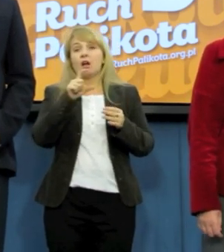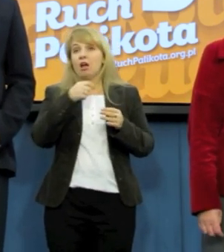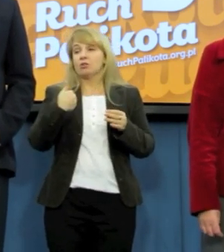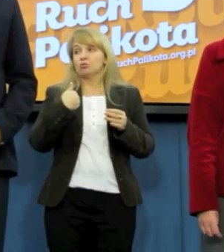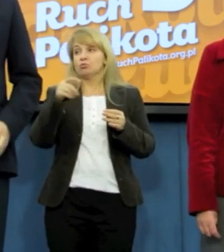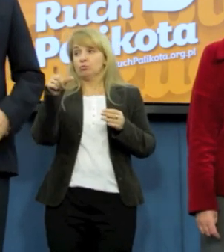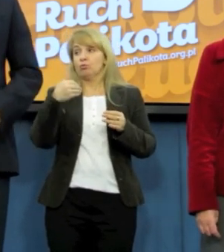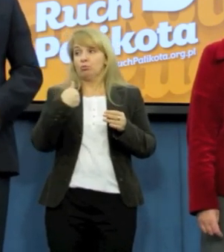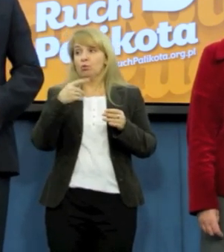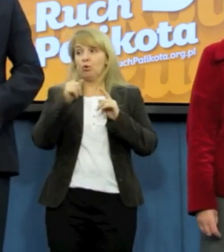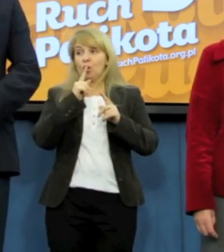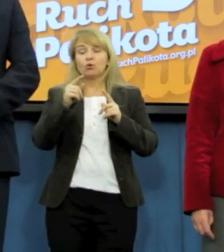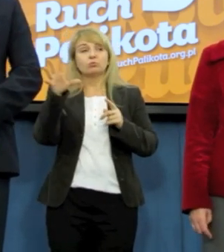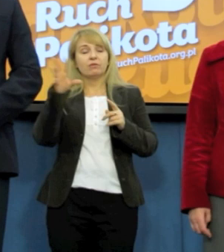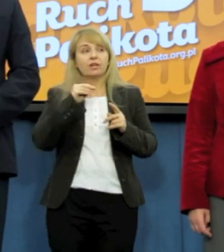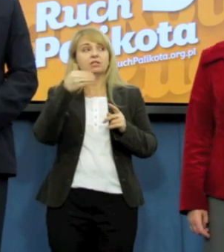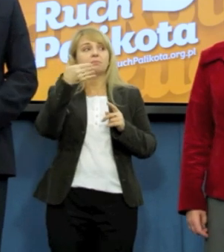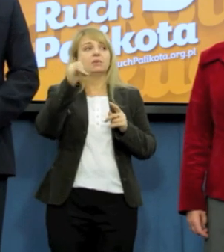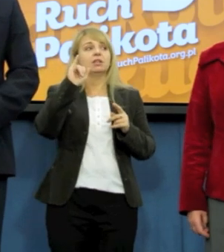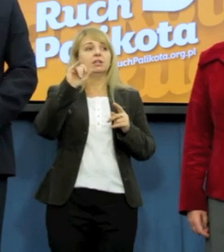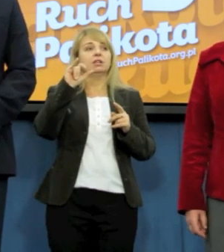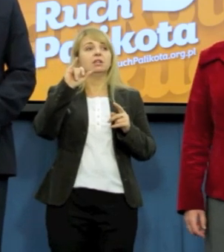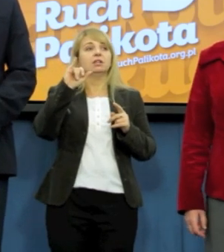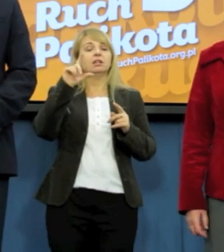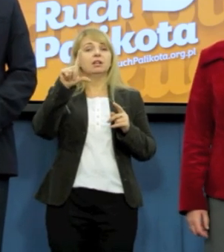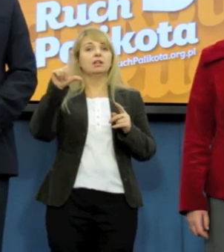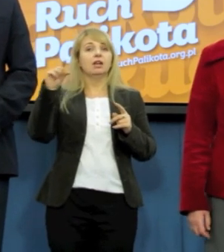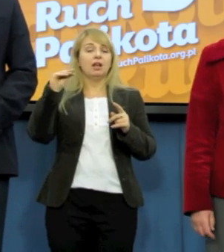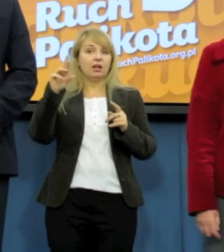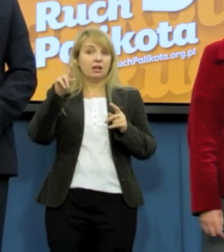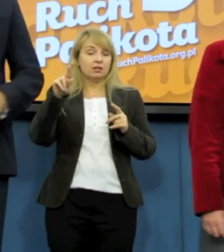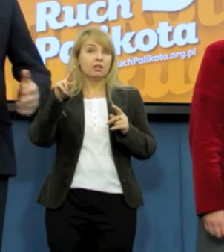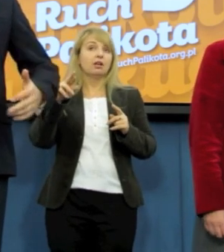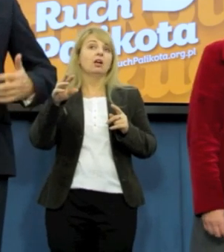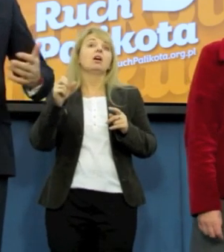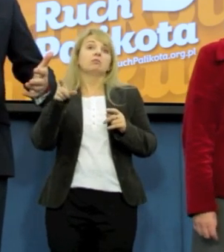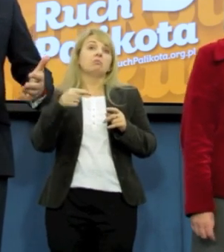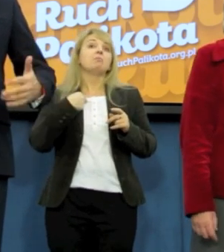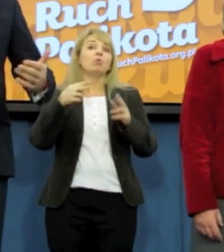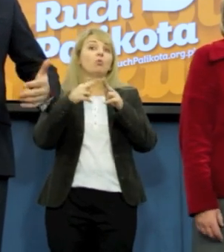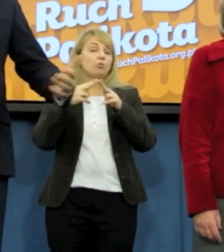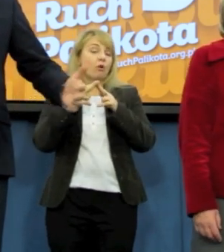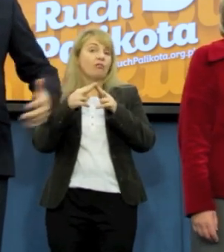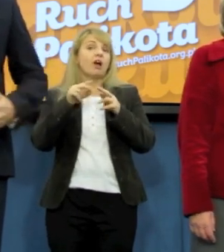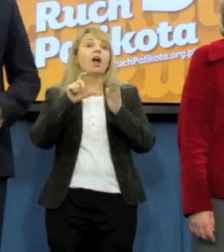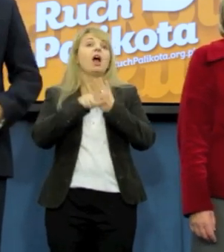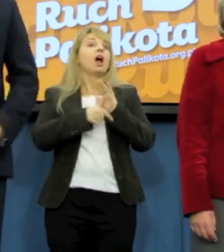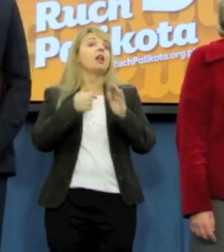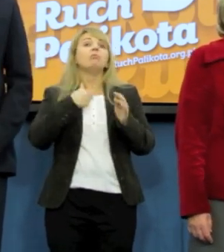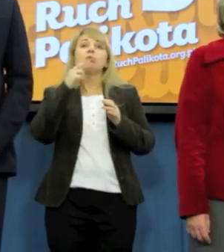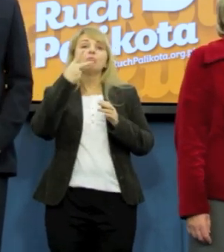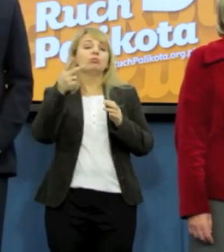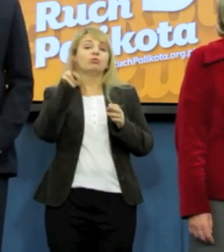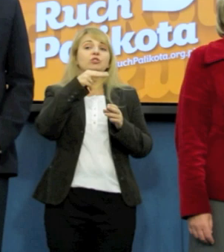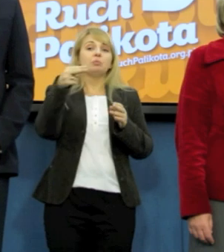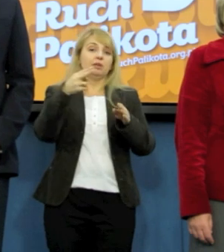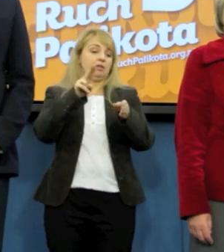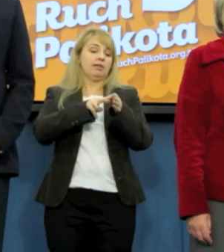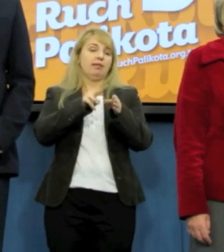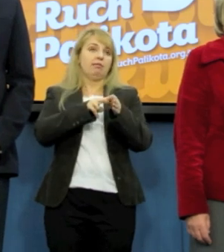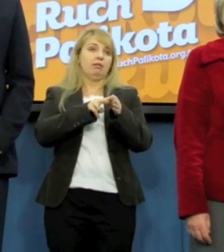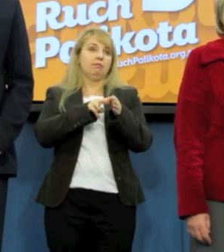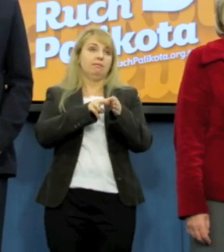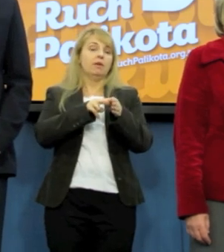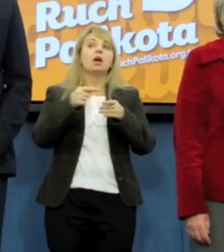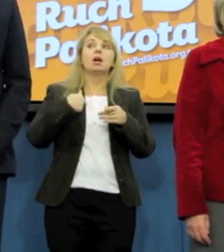wniosku? Myśmy tylko się po tym wiecu tak umówili, że to zrobimy. Ale to jest jakby zdecydowania daty i tak dalej. Więc ja jestem